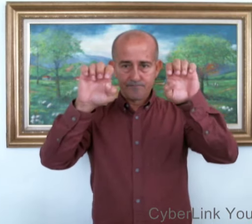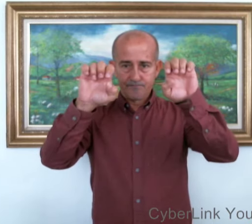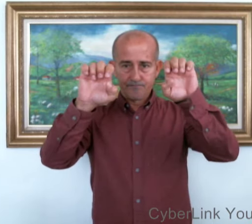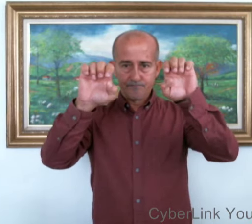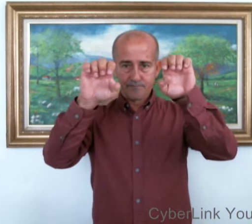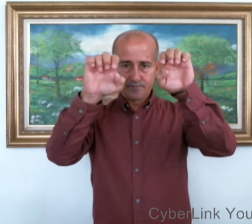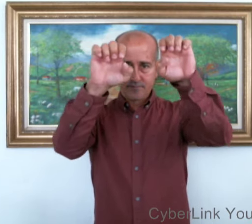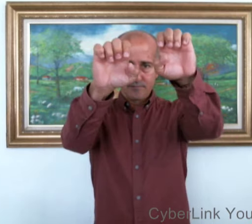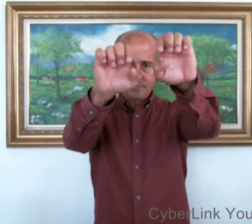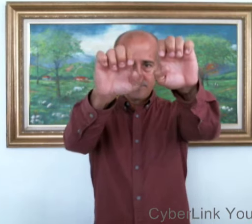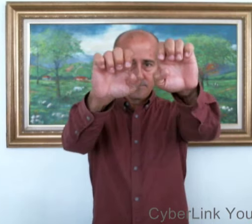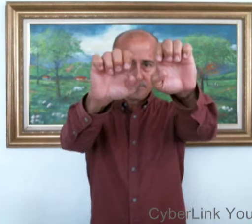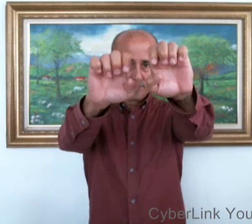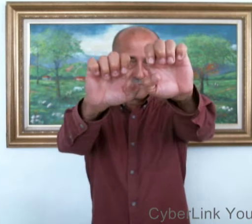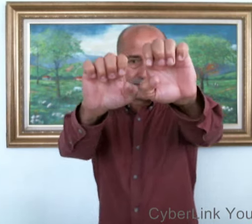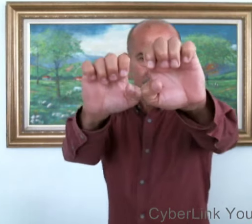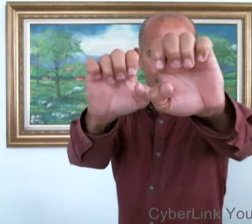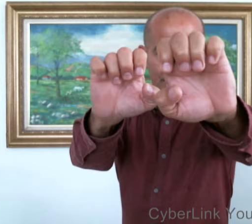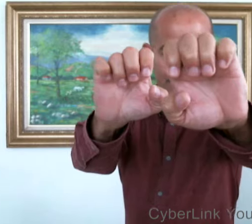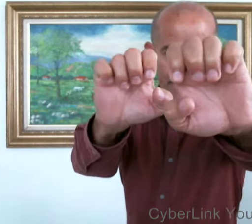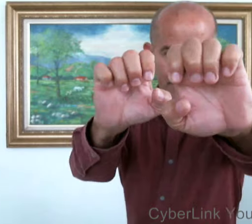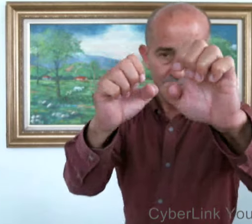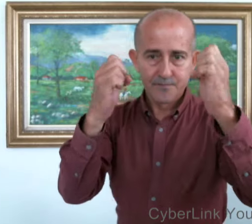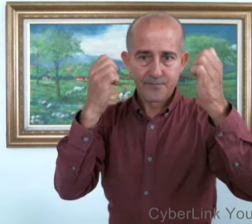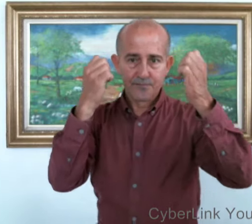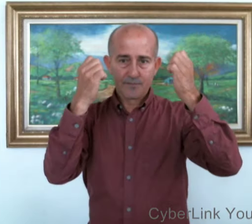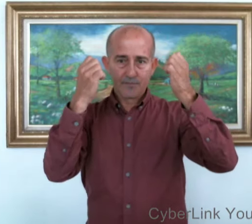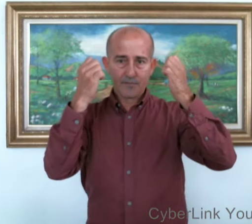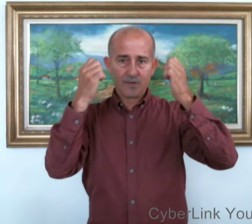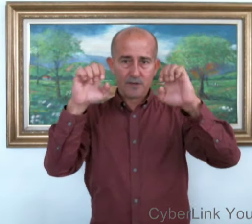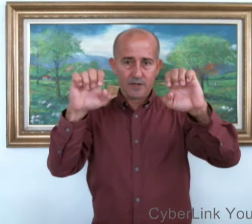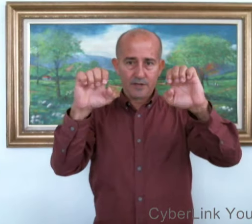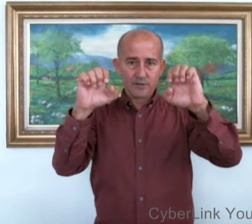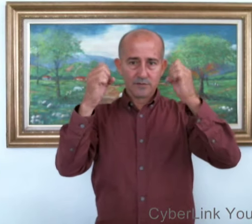Enero. Vamos en E. Enero.